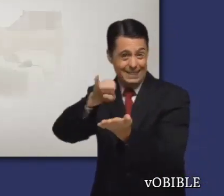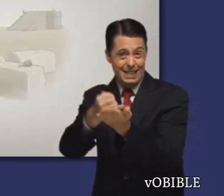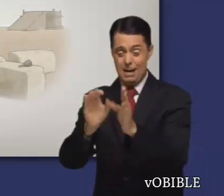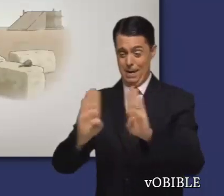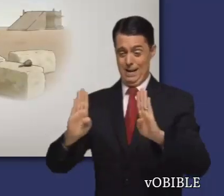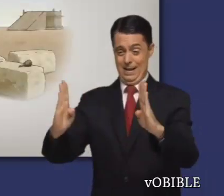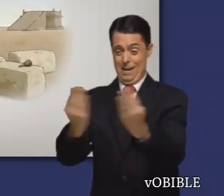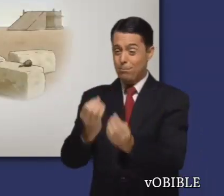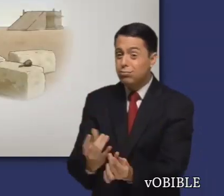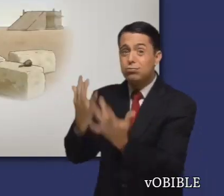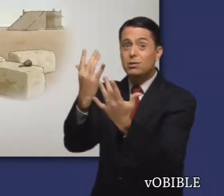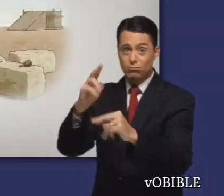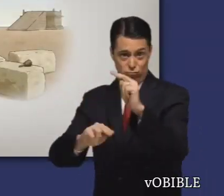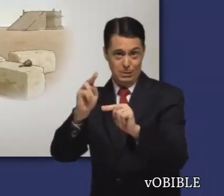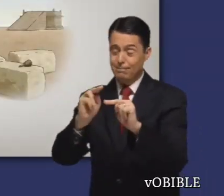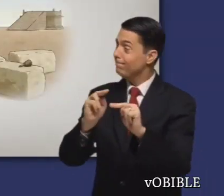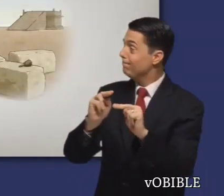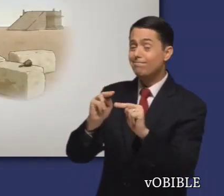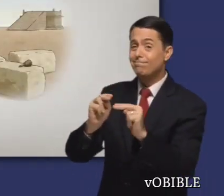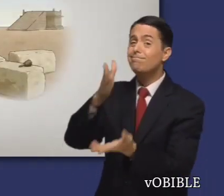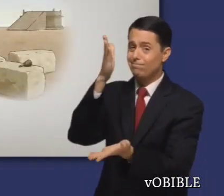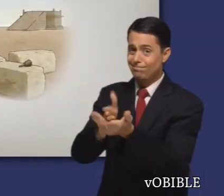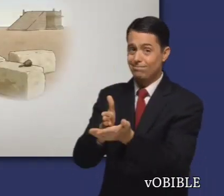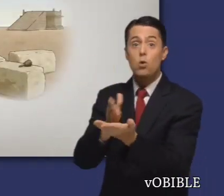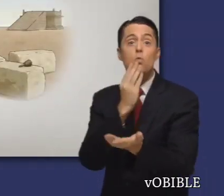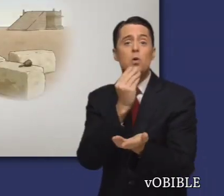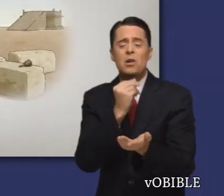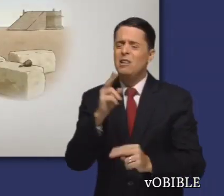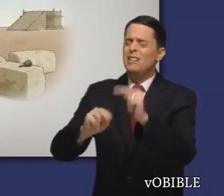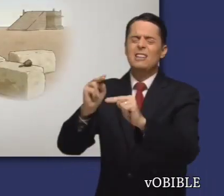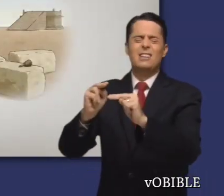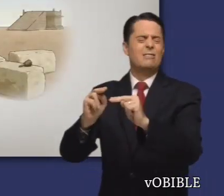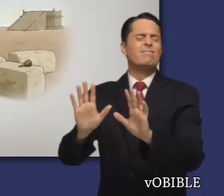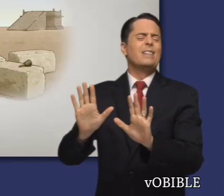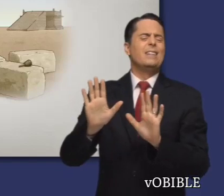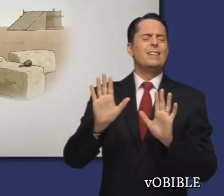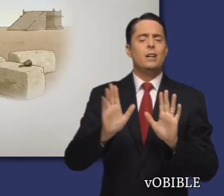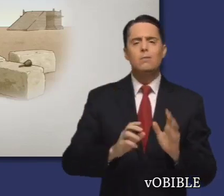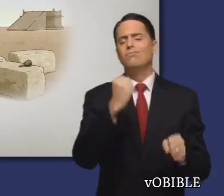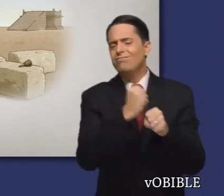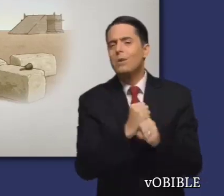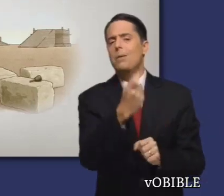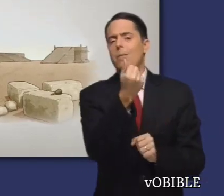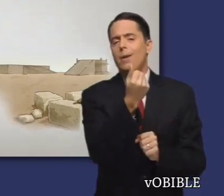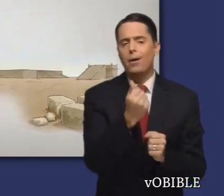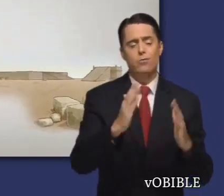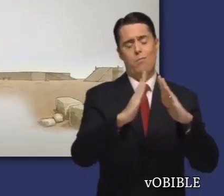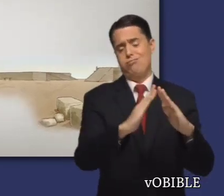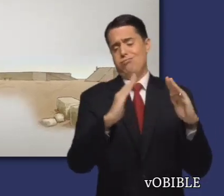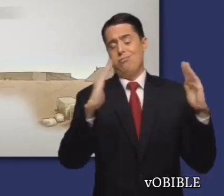Como la reconstrucción del templo se había detenido, daba la impresión de que Jehová había abandonado a la ciudad.